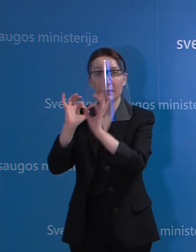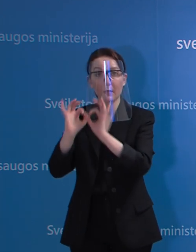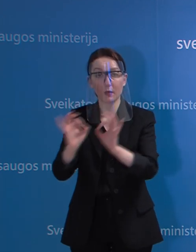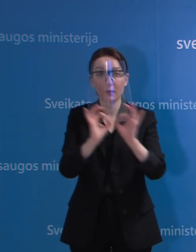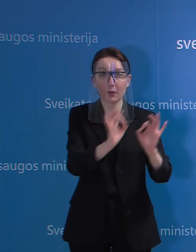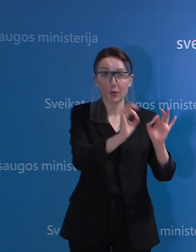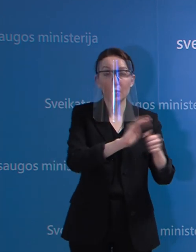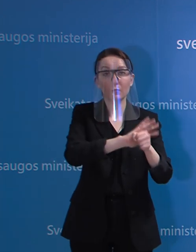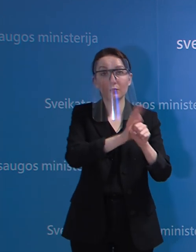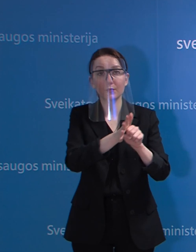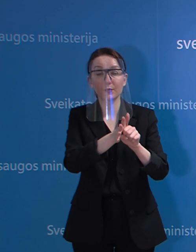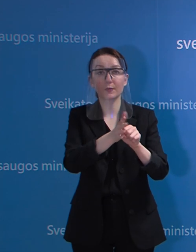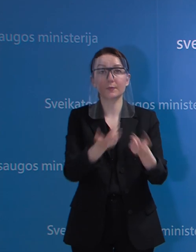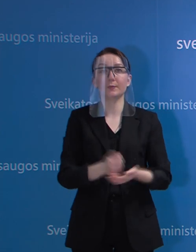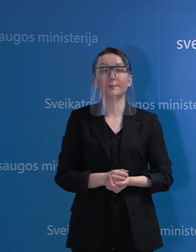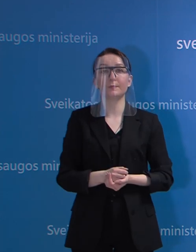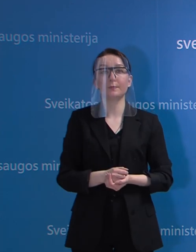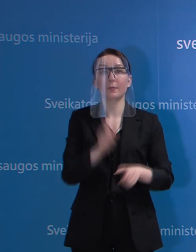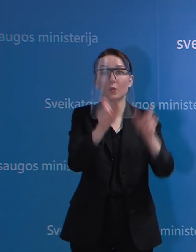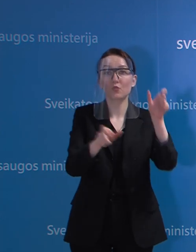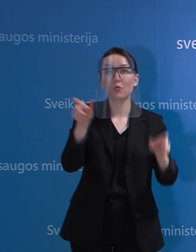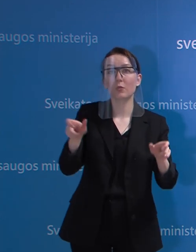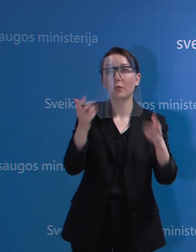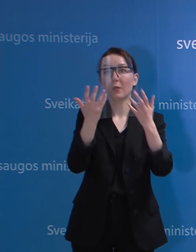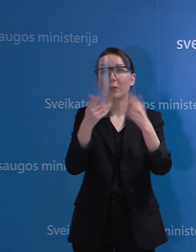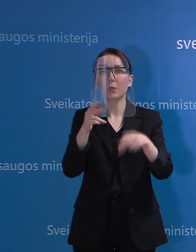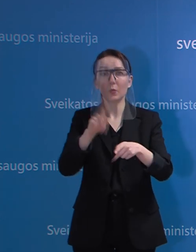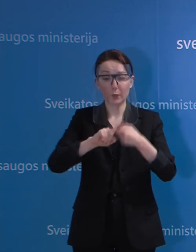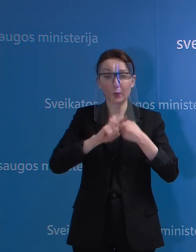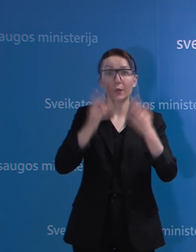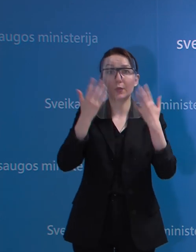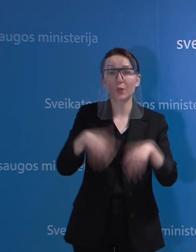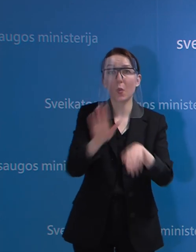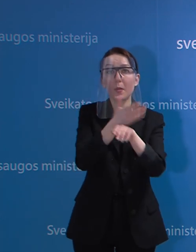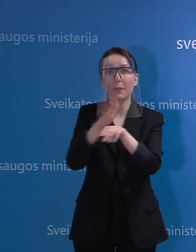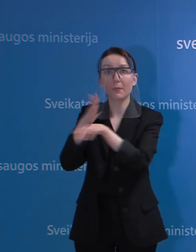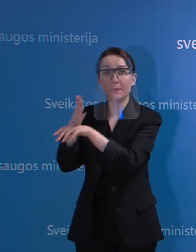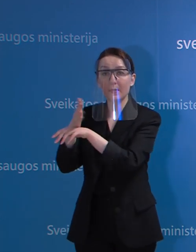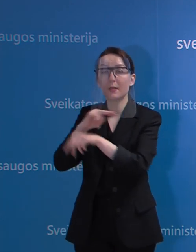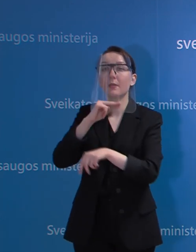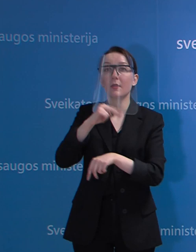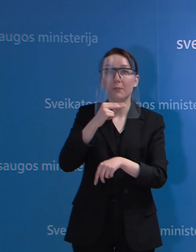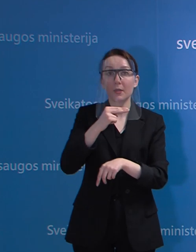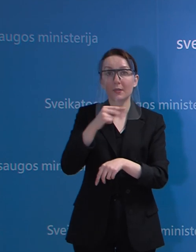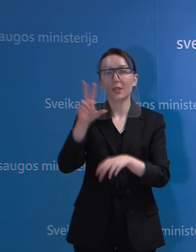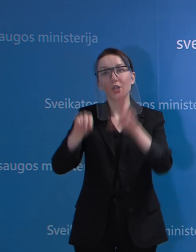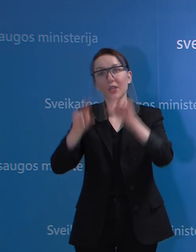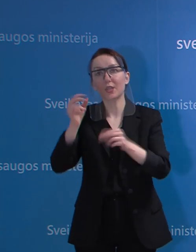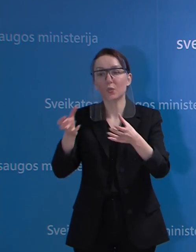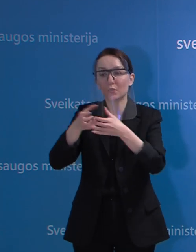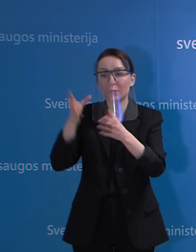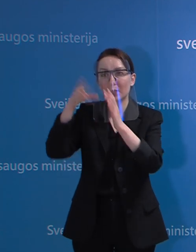galimai koronavirusų užsikrėtusių pacientų srautus, ypatinga dėmesį skiriant rizikos